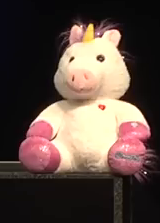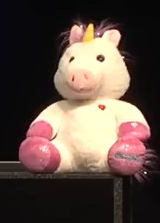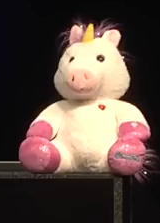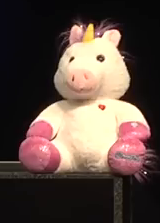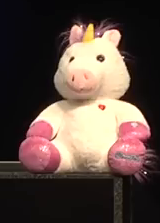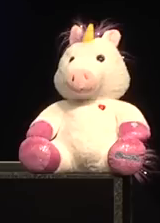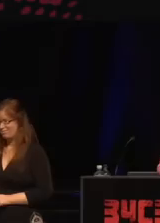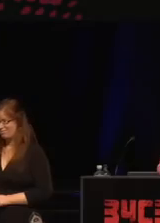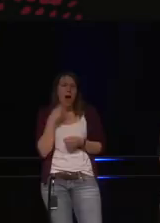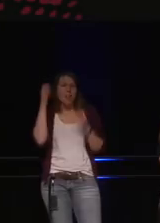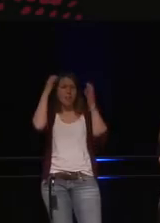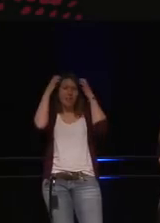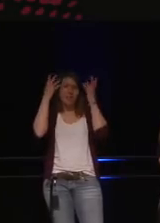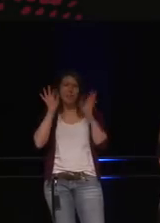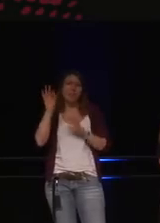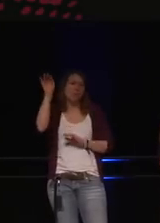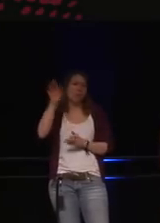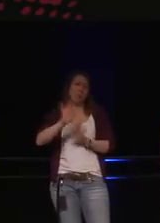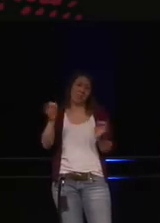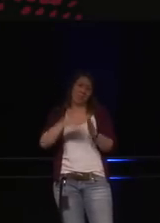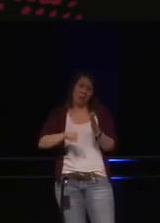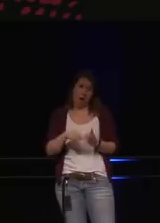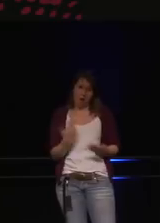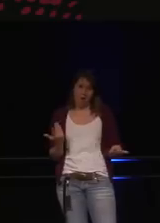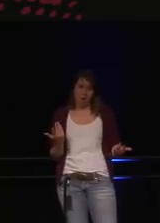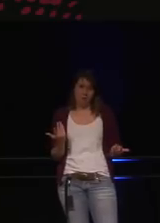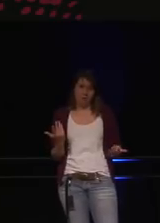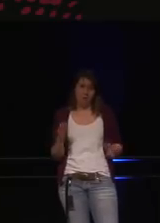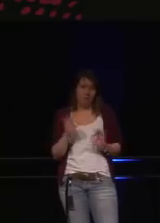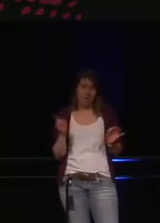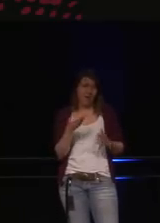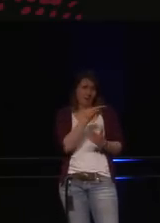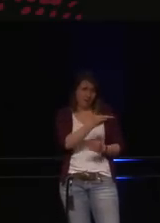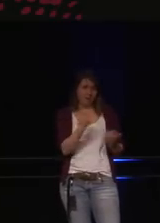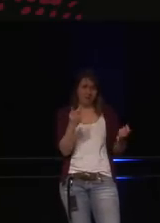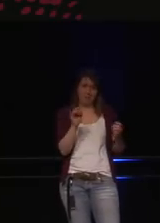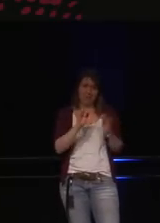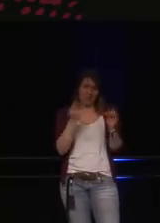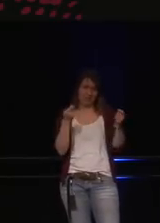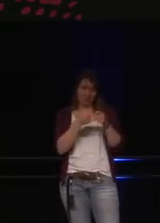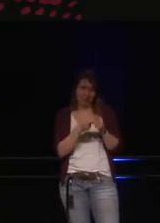Das heißt, Stiftung Warentest empfiehlt, dass ein nicht verbundenes Gerät vielleicht eine bessere Wahl wäre.